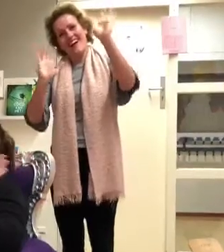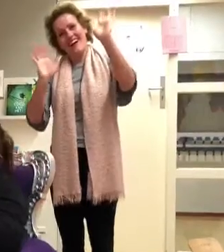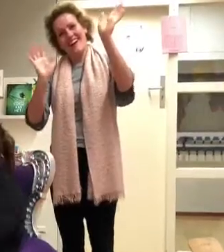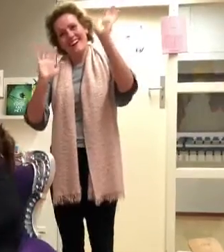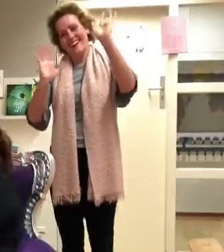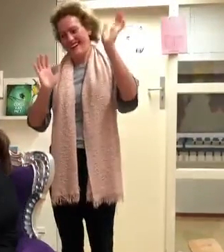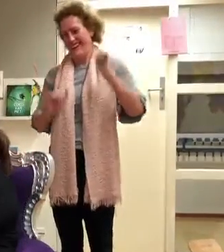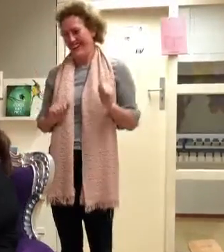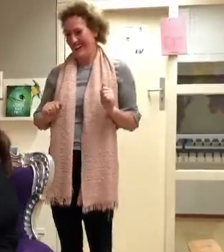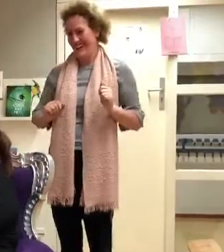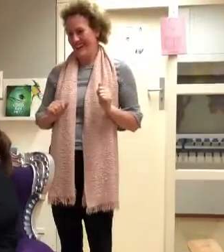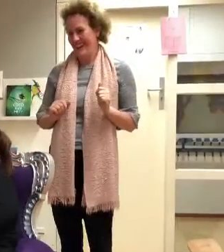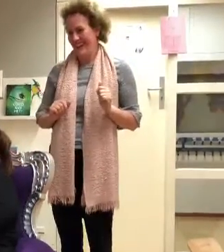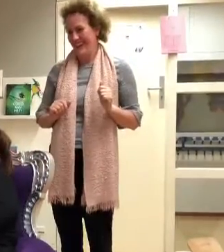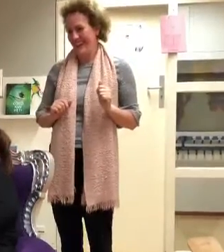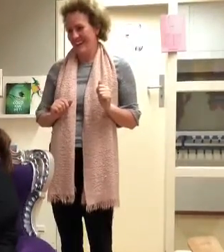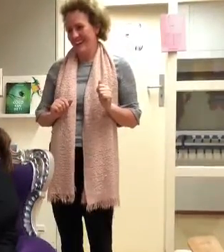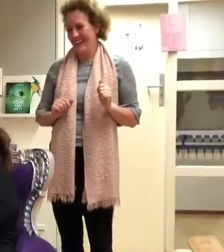Dag!